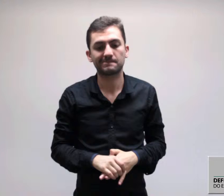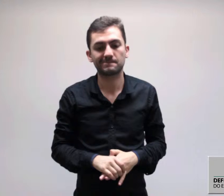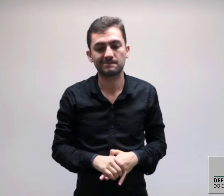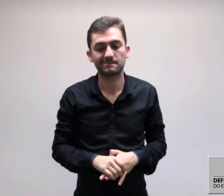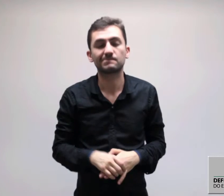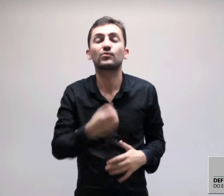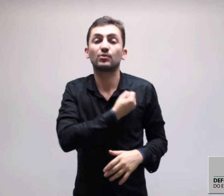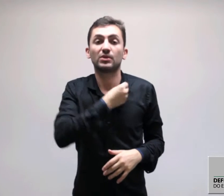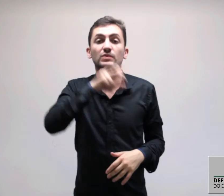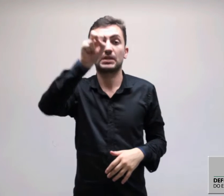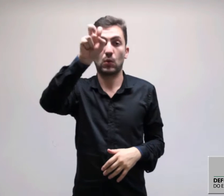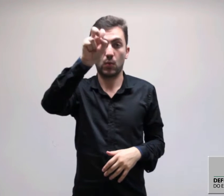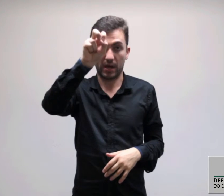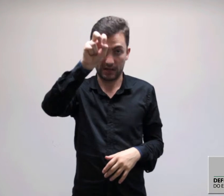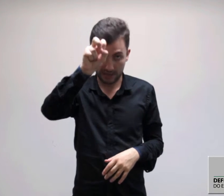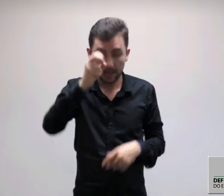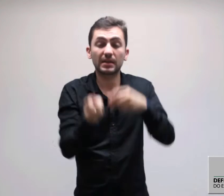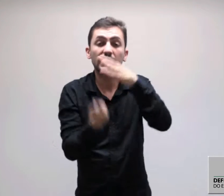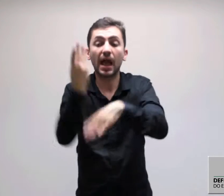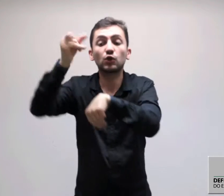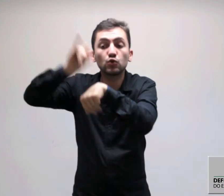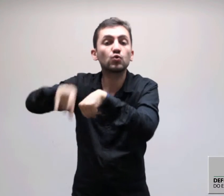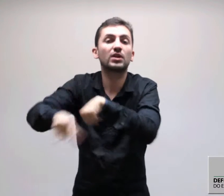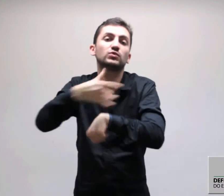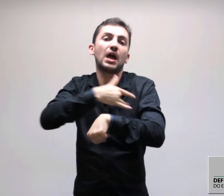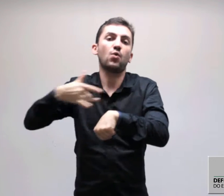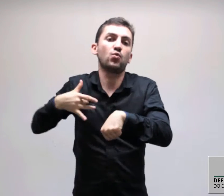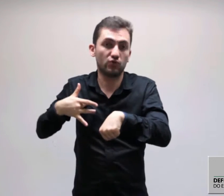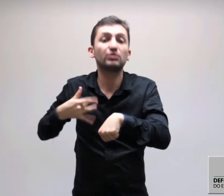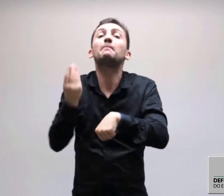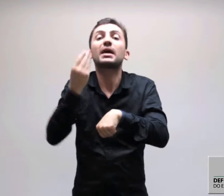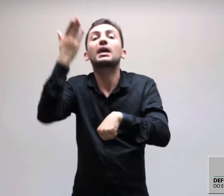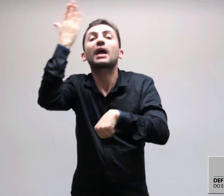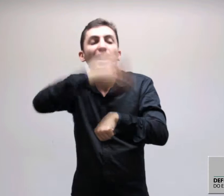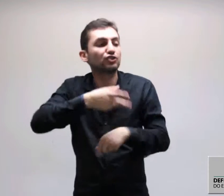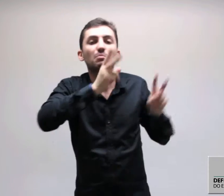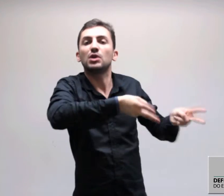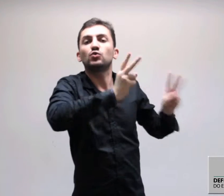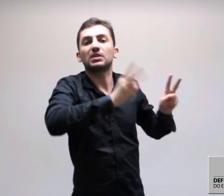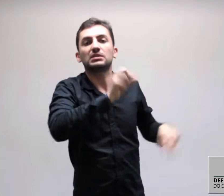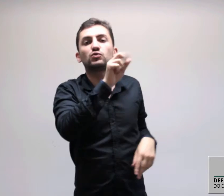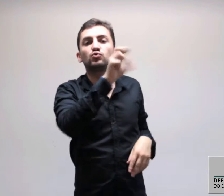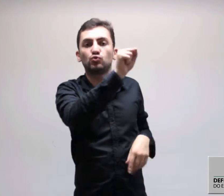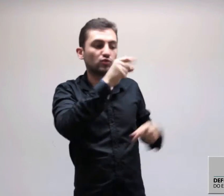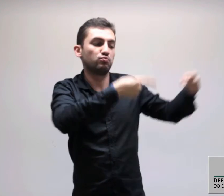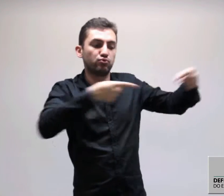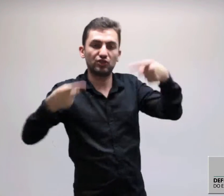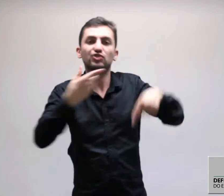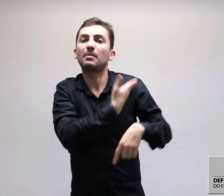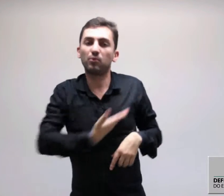Proposta 50. Criação de um núcleo da saúde para garantir a manutenção do SUS como política pública de saúde